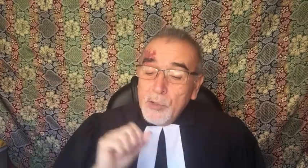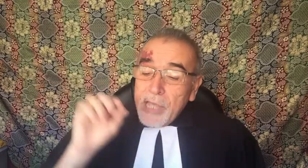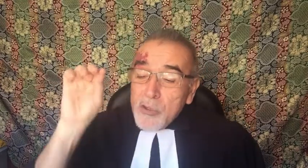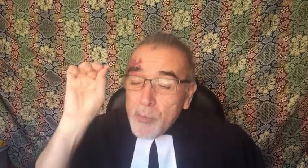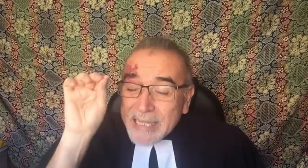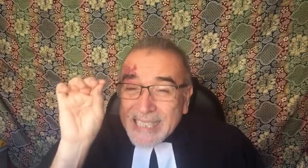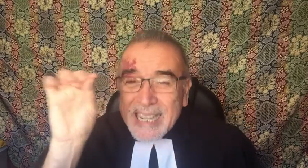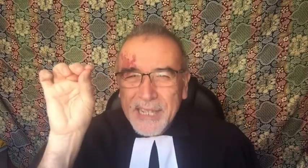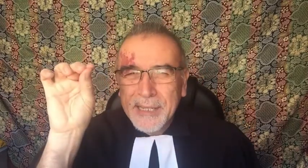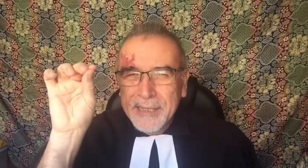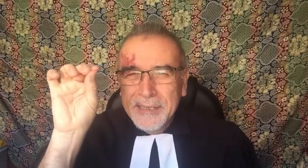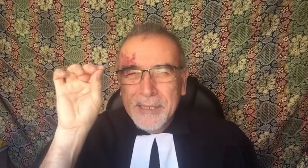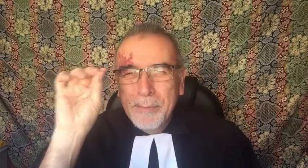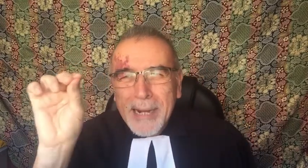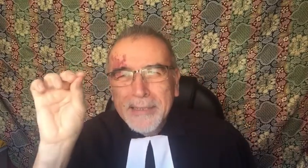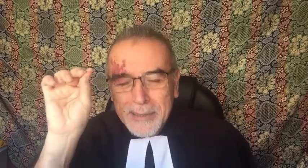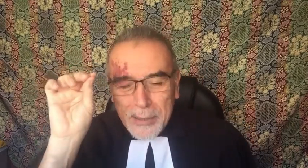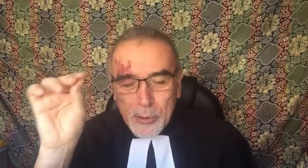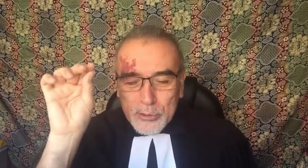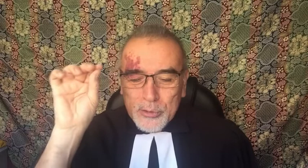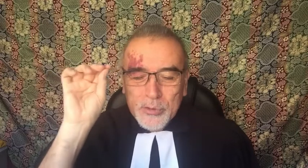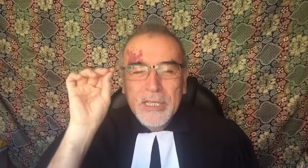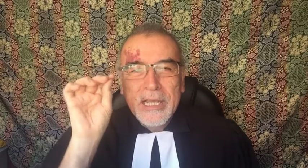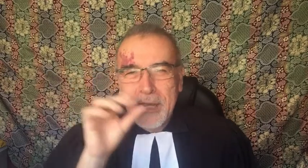hay un mensaje de parte de Dios en ello.